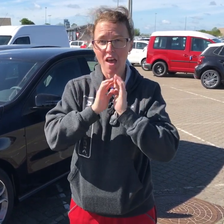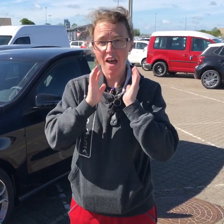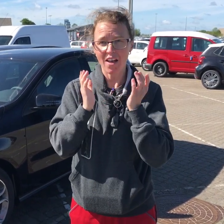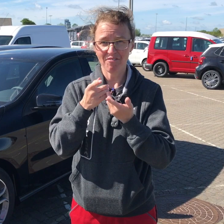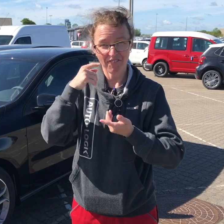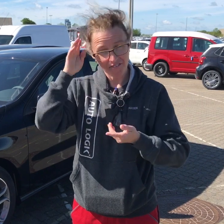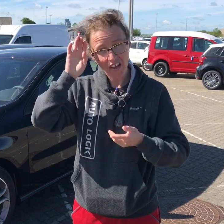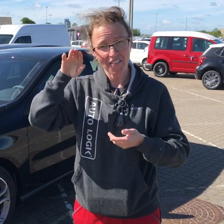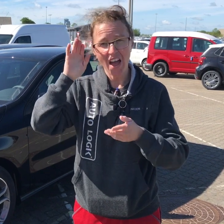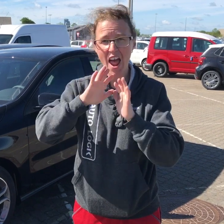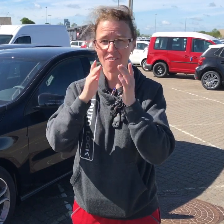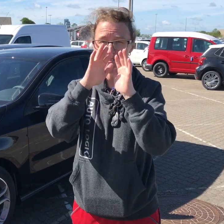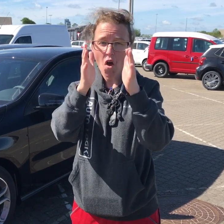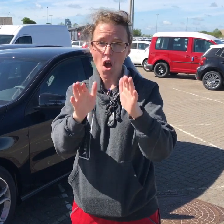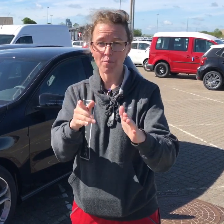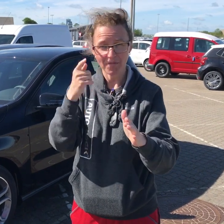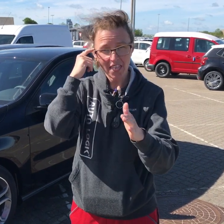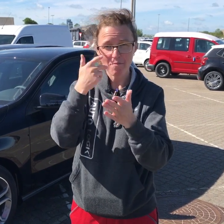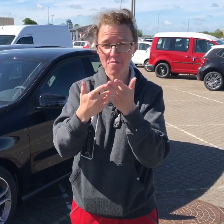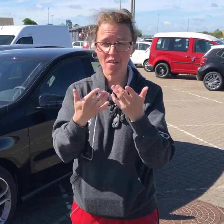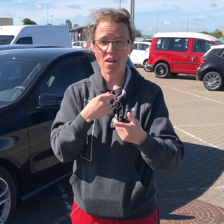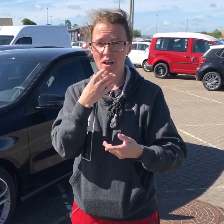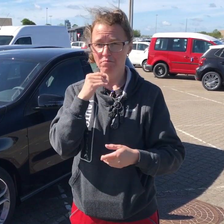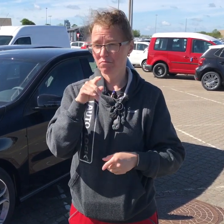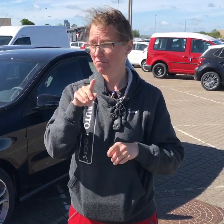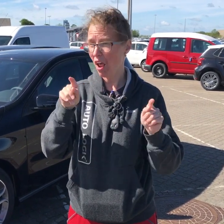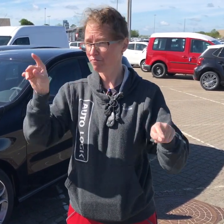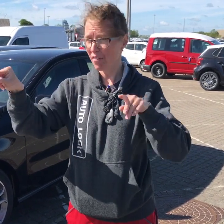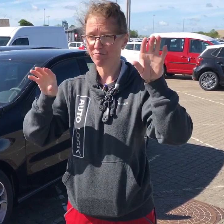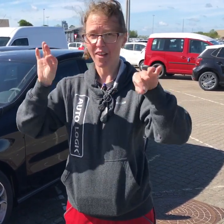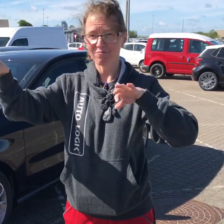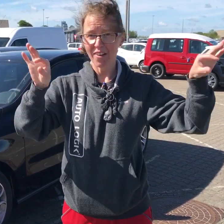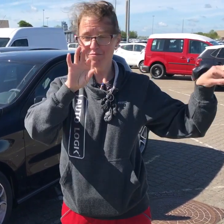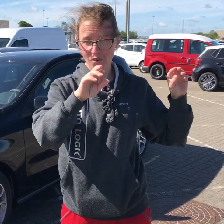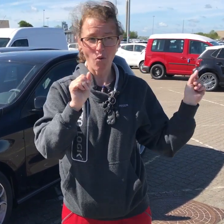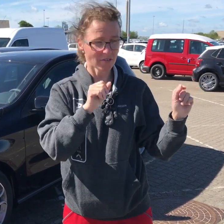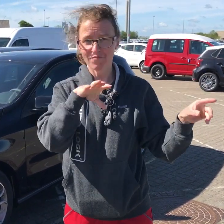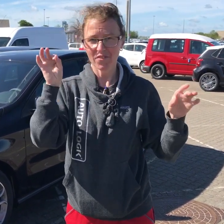biler, modeller og mærker, og jeg kender dem alle, så jeg er hurtig til at finde dem.